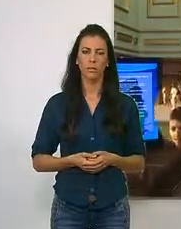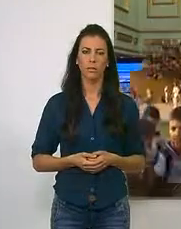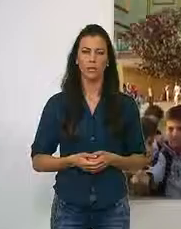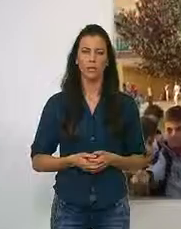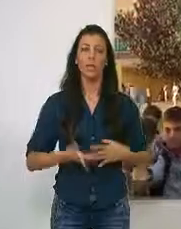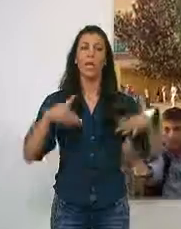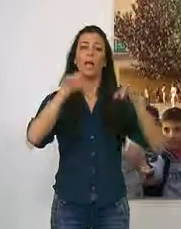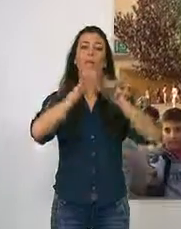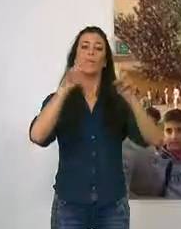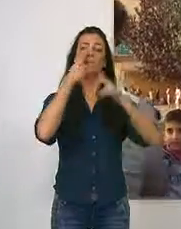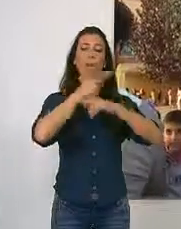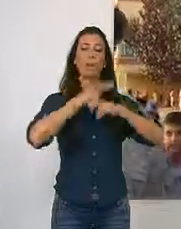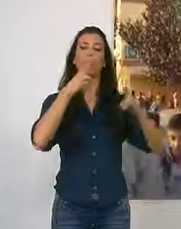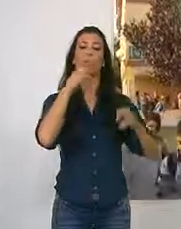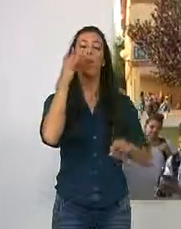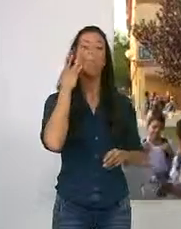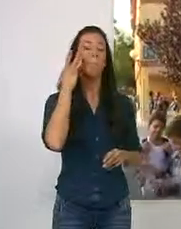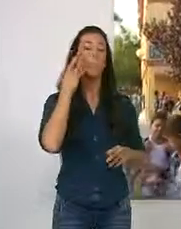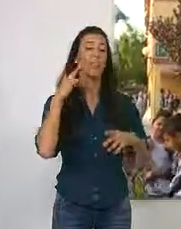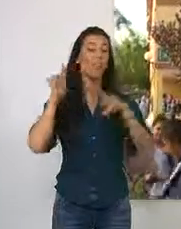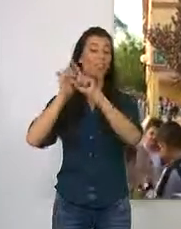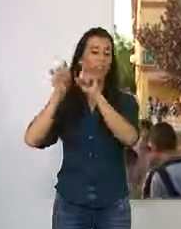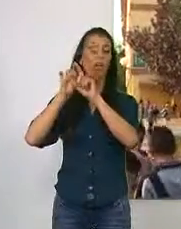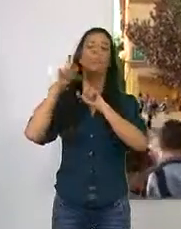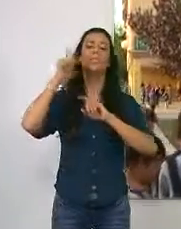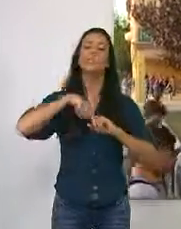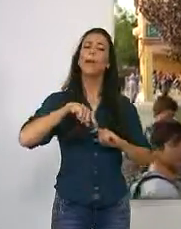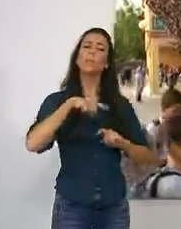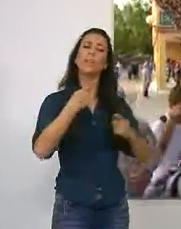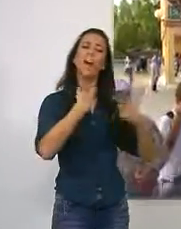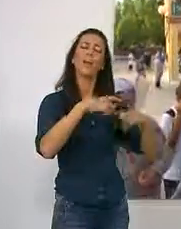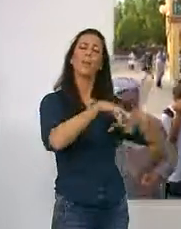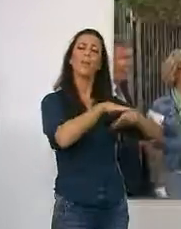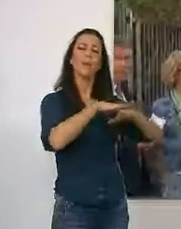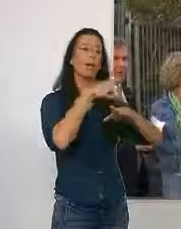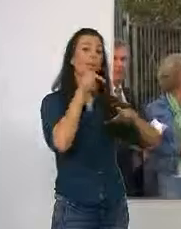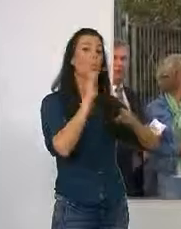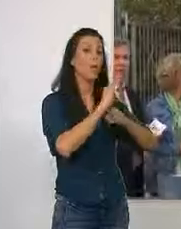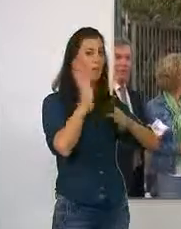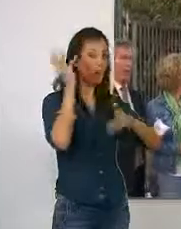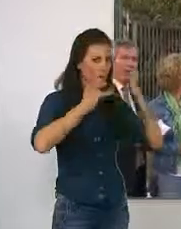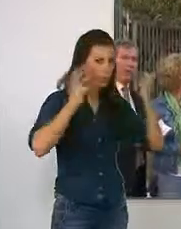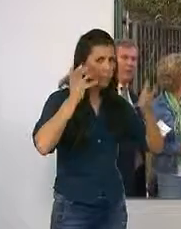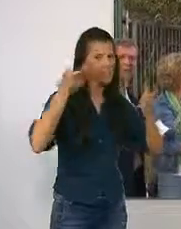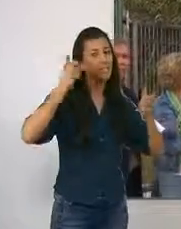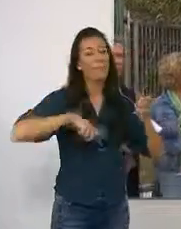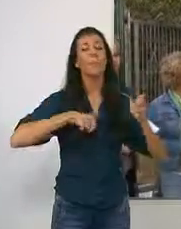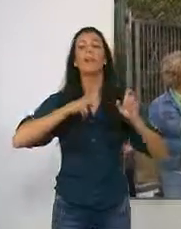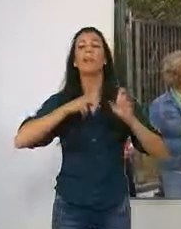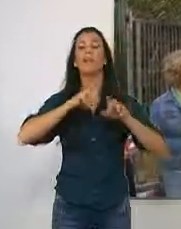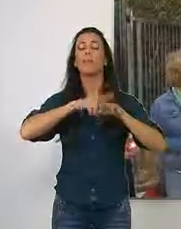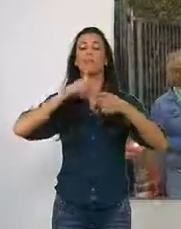La empresa pública de limpieza lindecón junto a la área municipal de cuidado animal y de